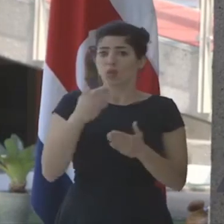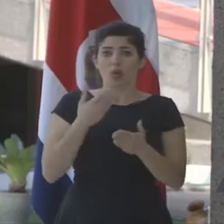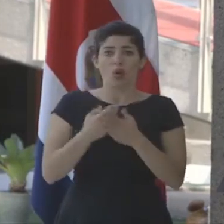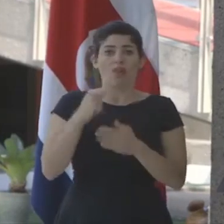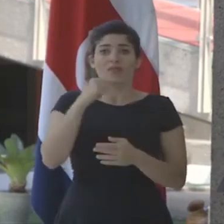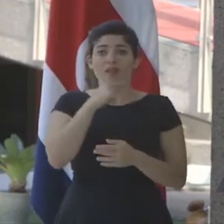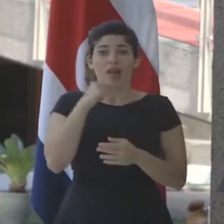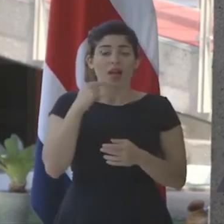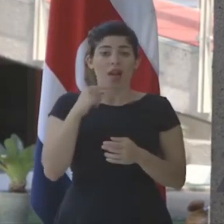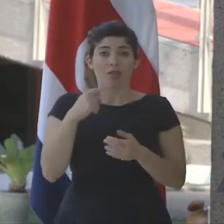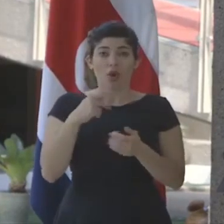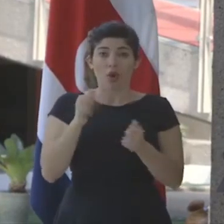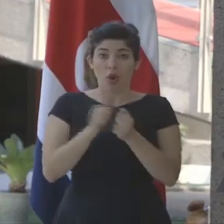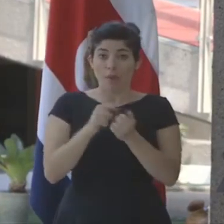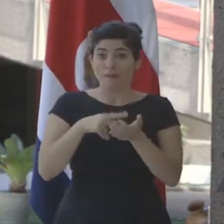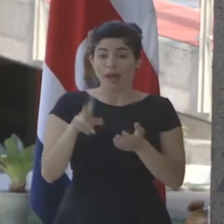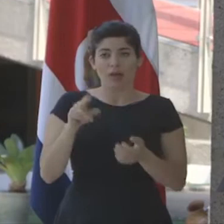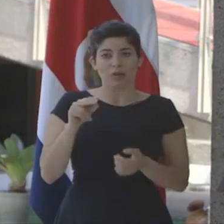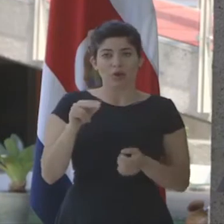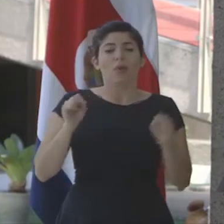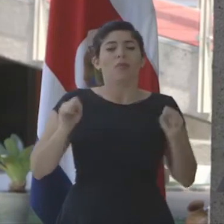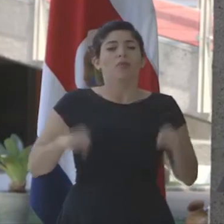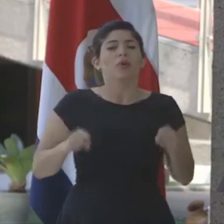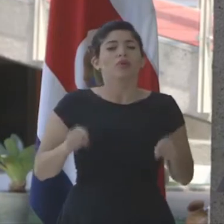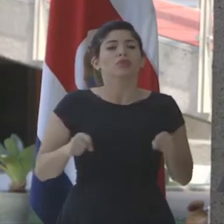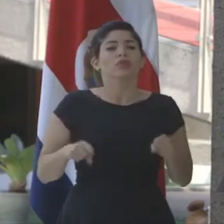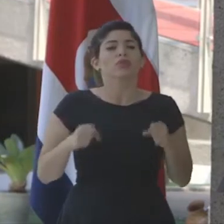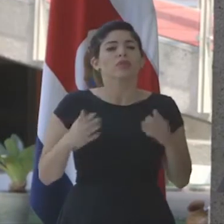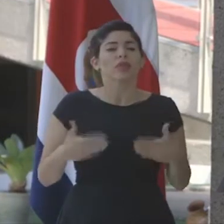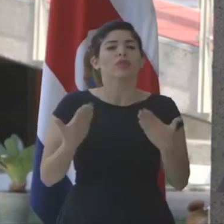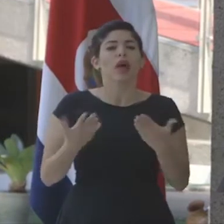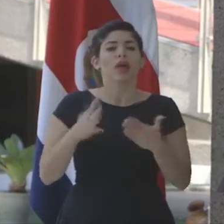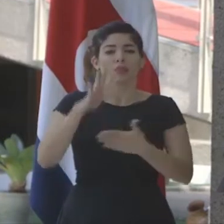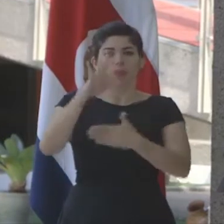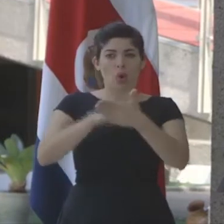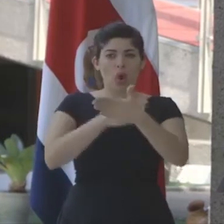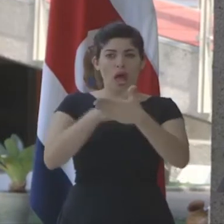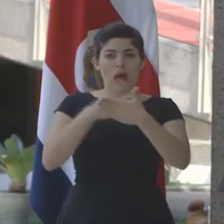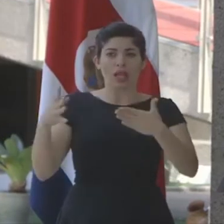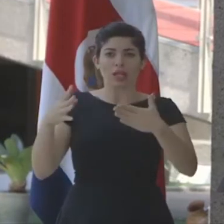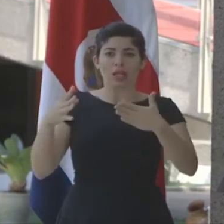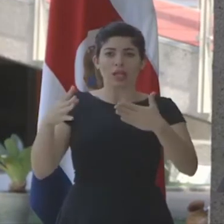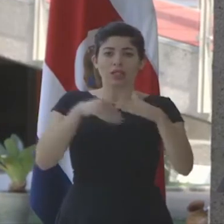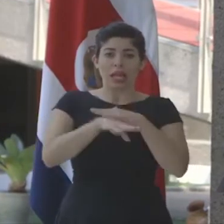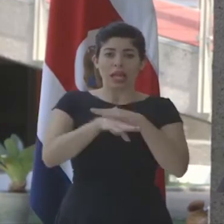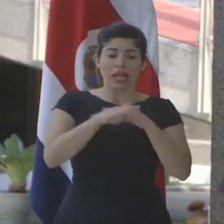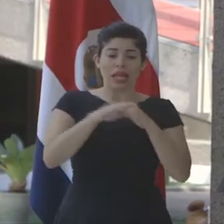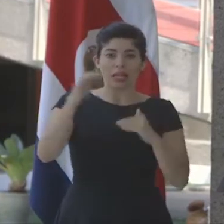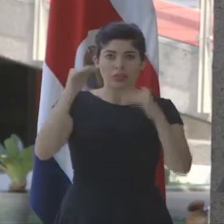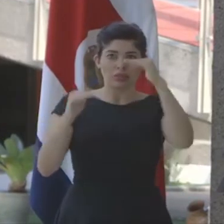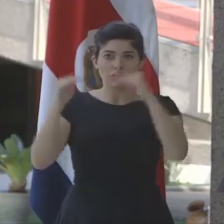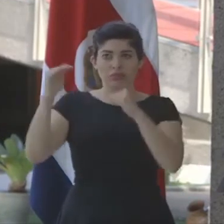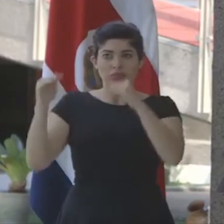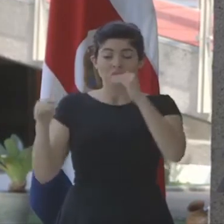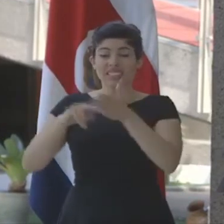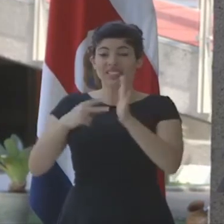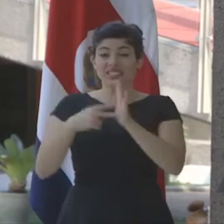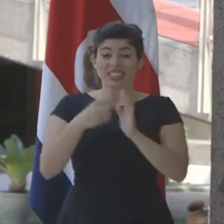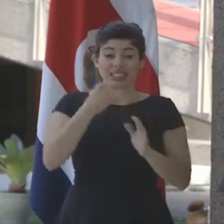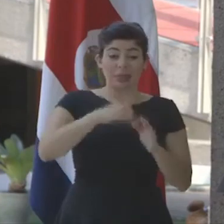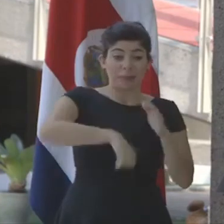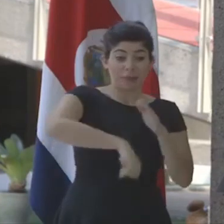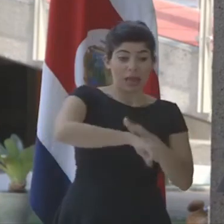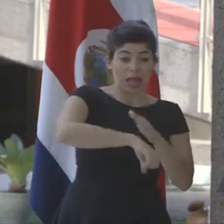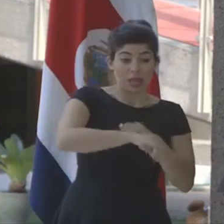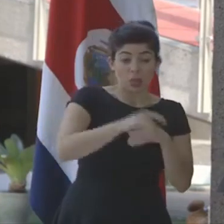asueto. Hay la posibilidad de generar horarios de ingreso escalonados, es decir, si los partidos,